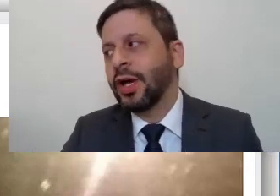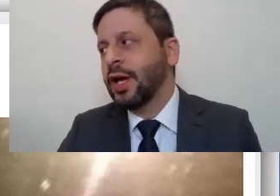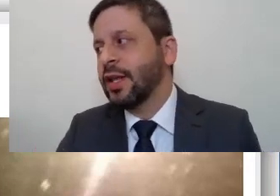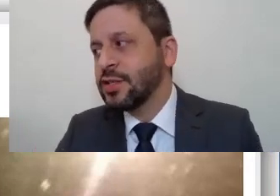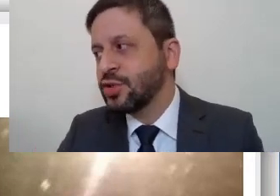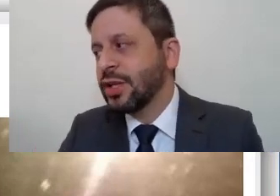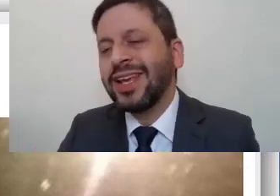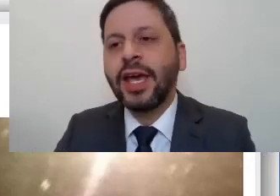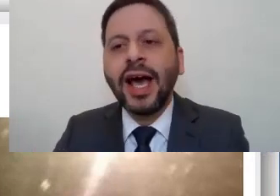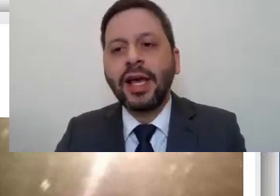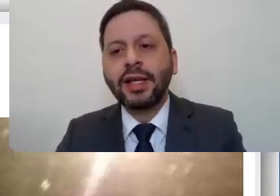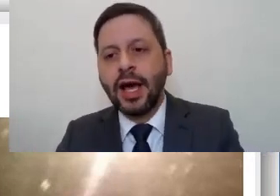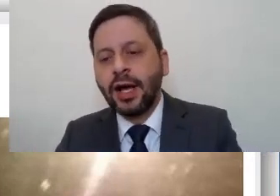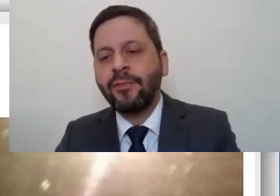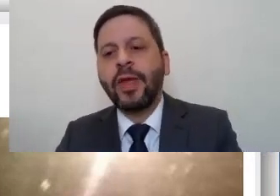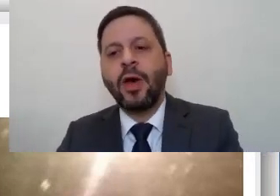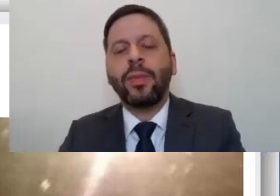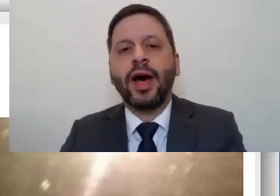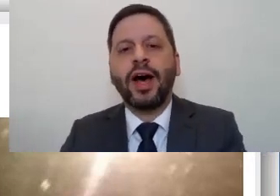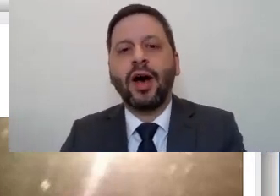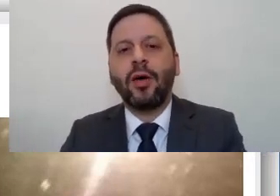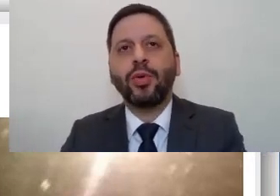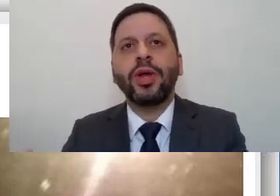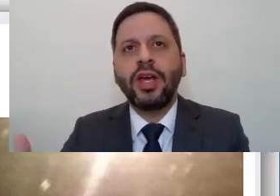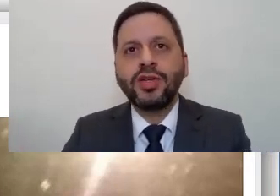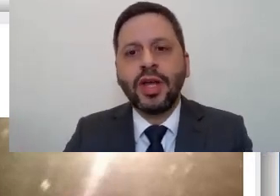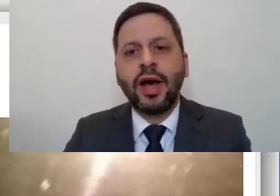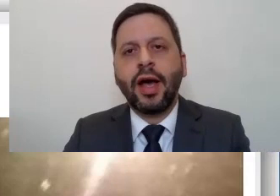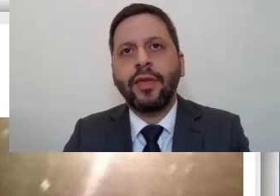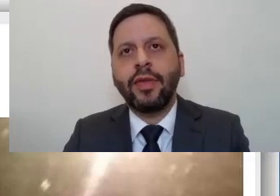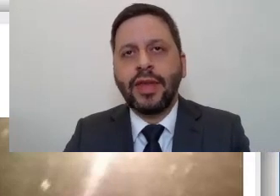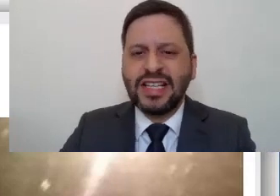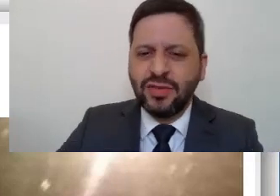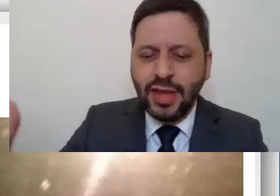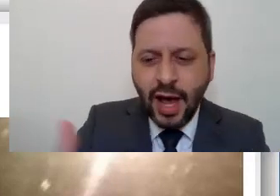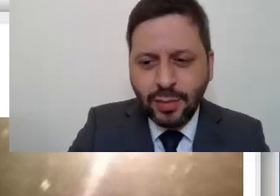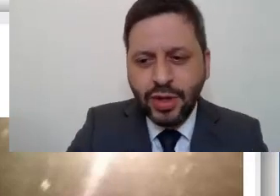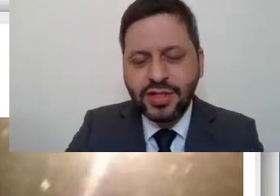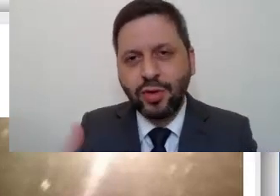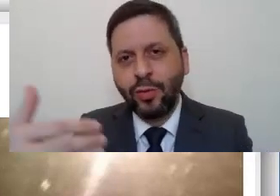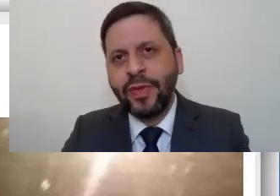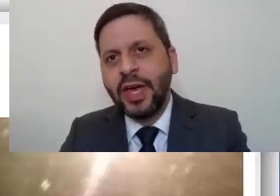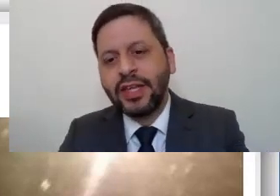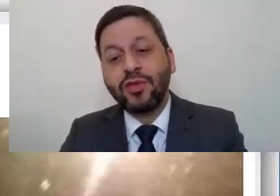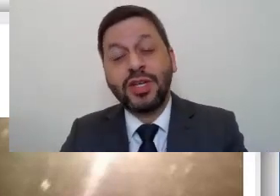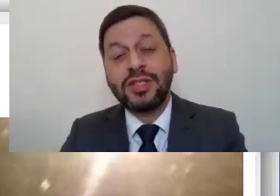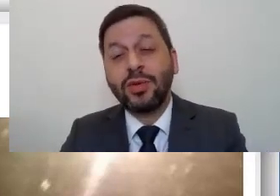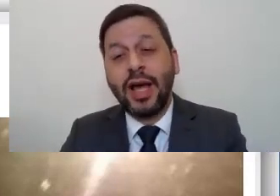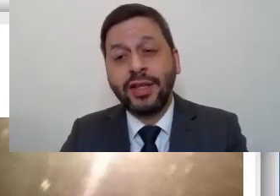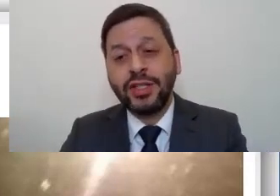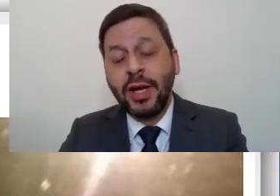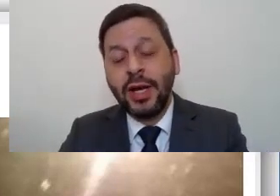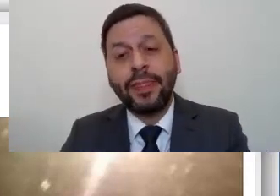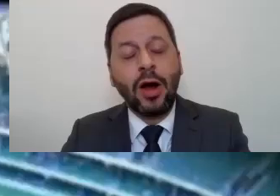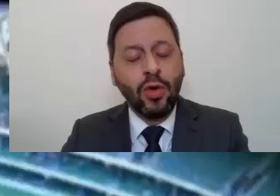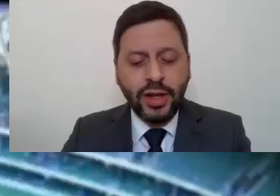o dolo desse sujeito, ele queria alertar para o início das atividades da Polícia Civil que estavam sendo